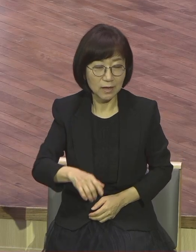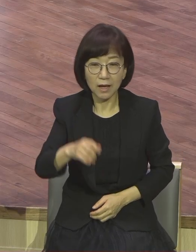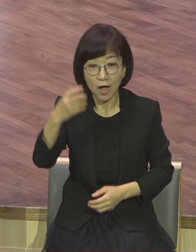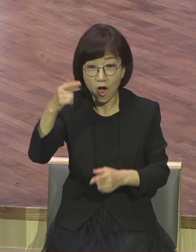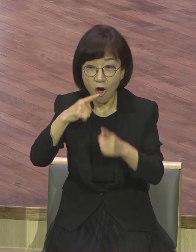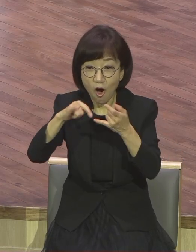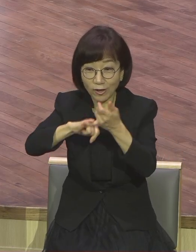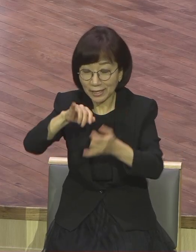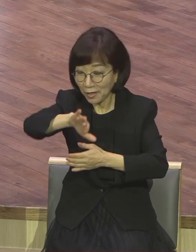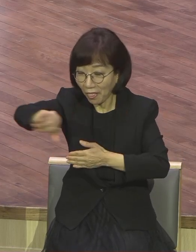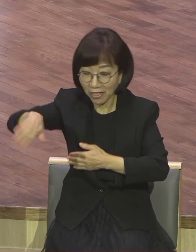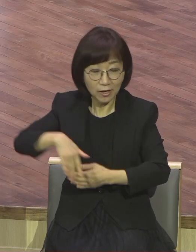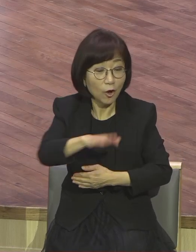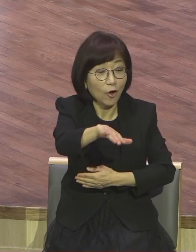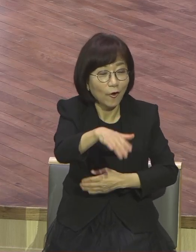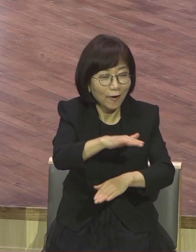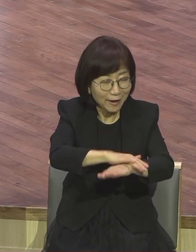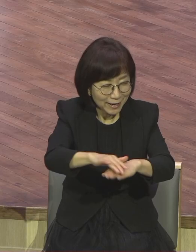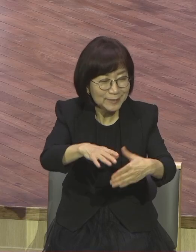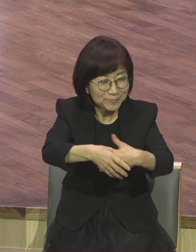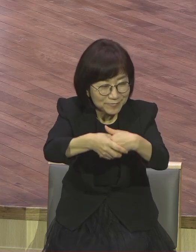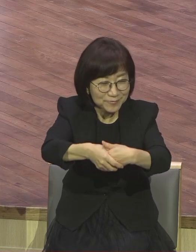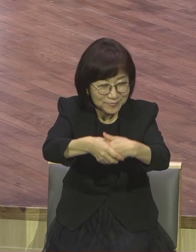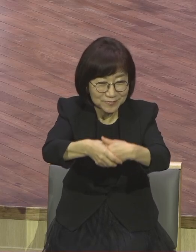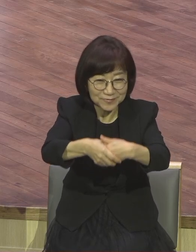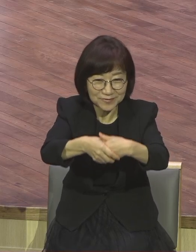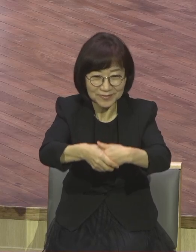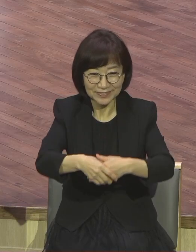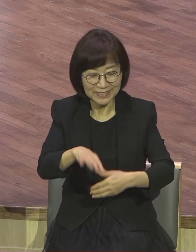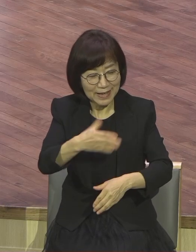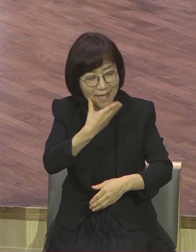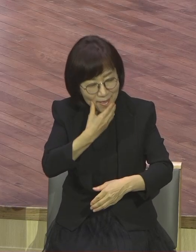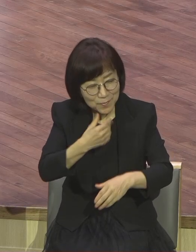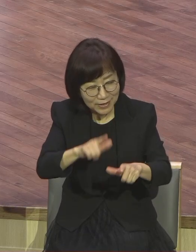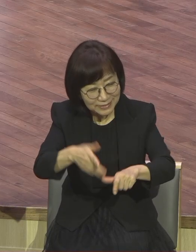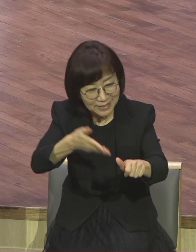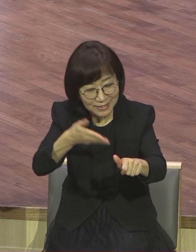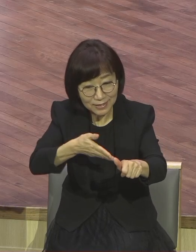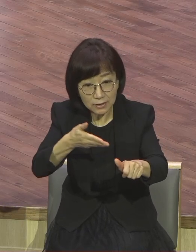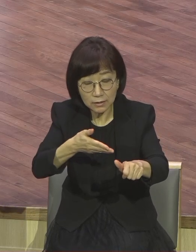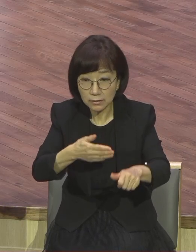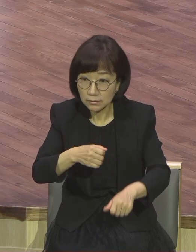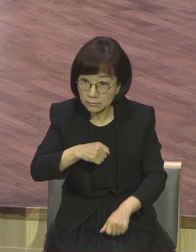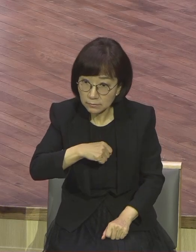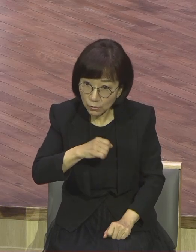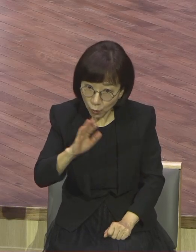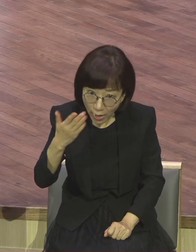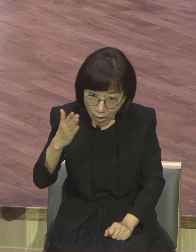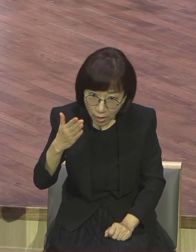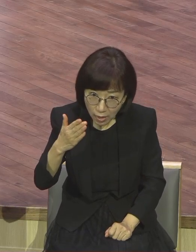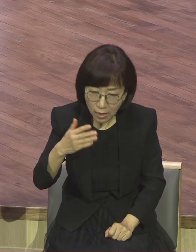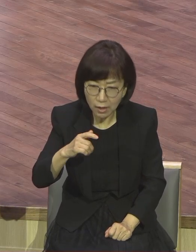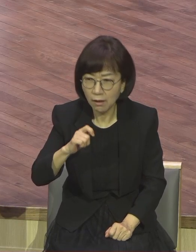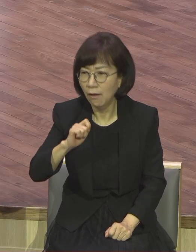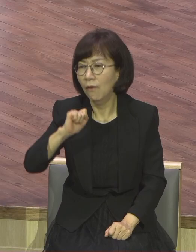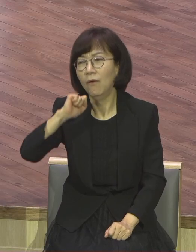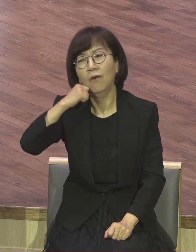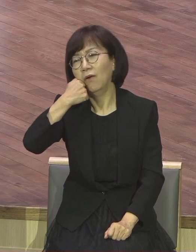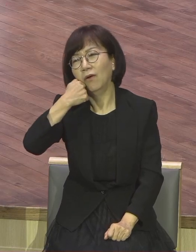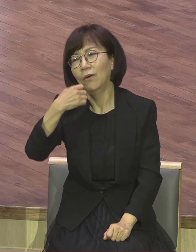누군 뭐 잘 안 하고 싶나. 우리 행복하게 삽시다. 누군 행복하게 안 사고 싶냐고요. 하나 됩시다. 하나 안 되고 싶냐고요. 안 돼요. 왜 안